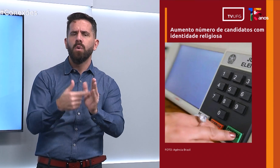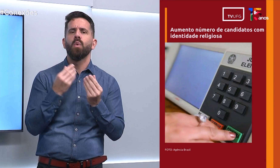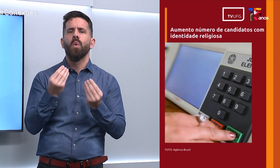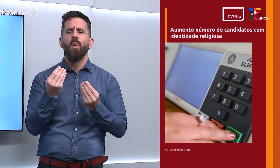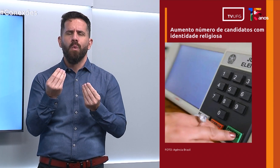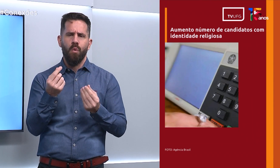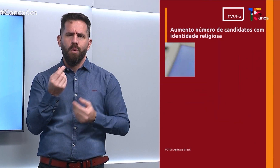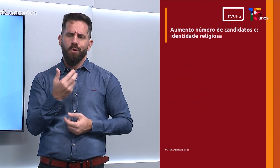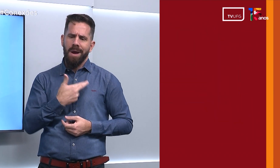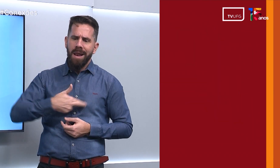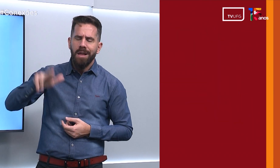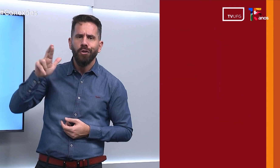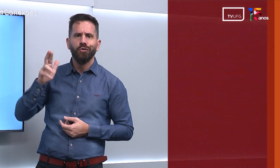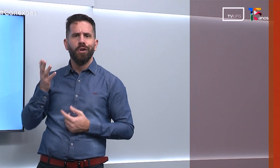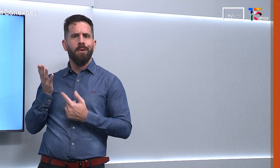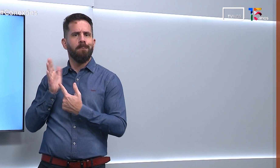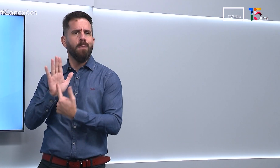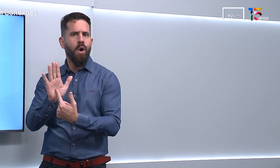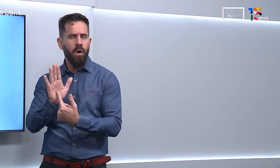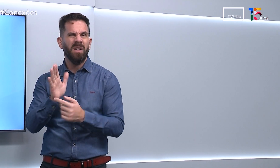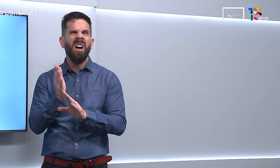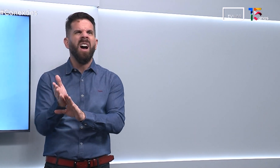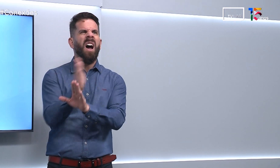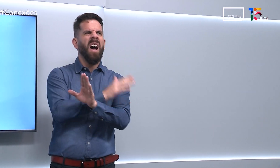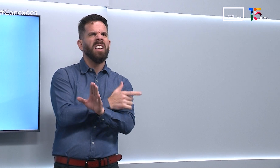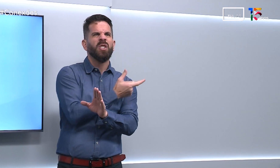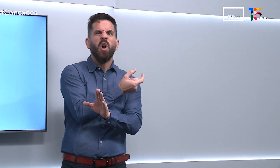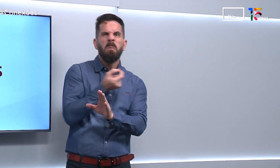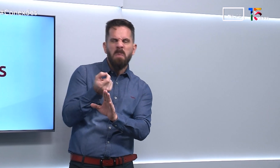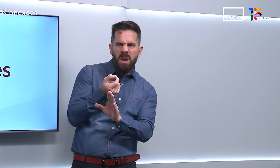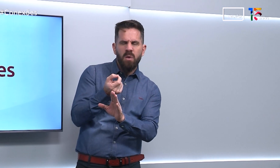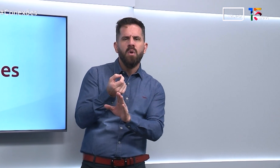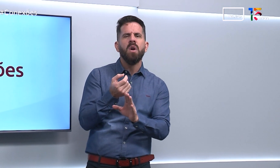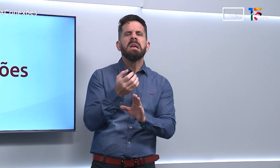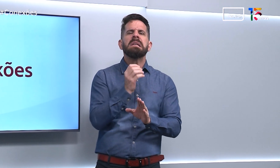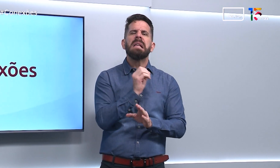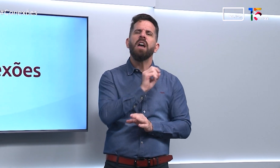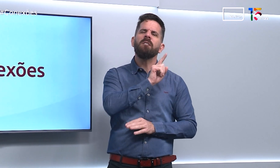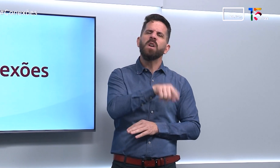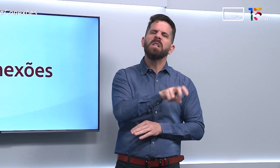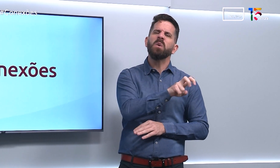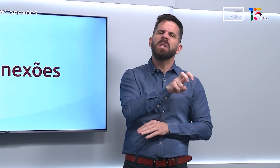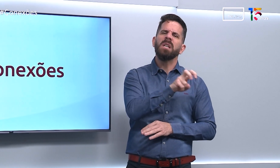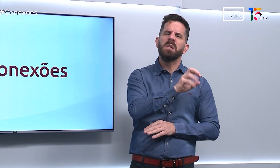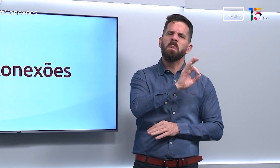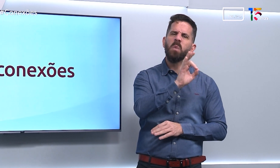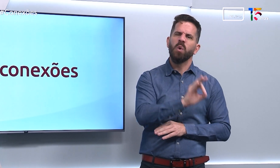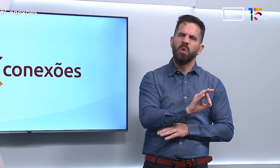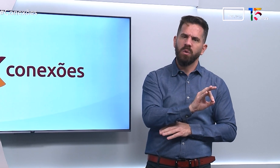pesquisa, em 2000, girava em torno de 0,55%.